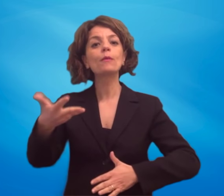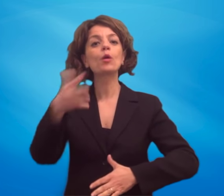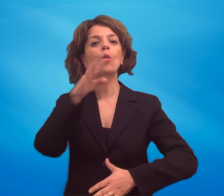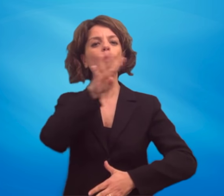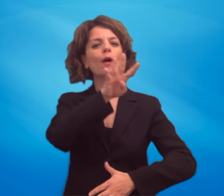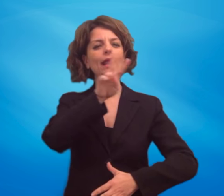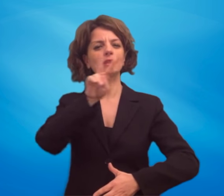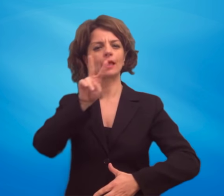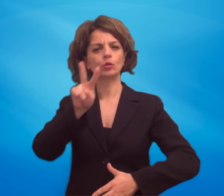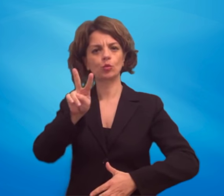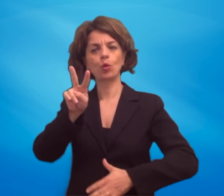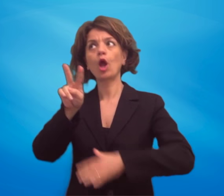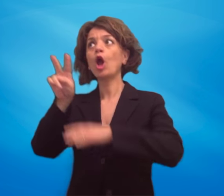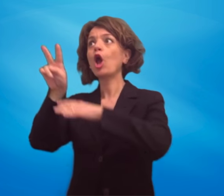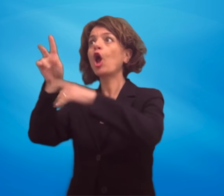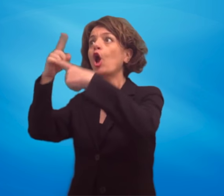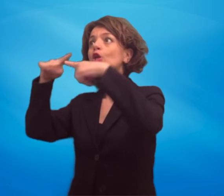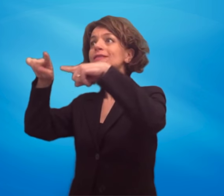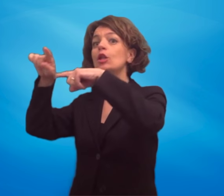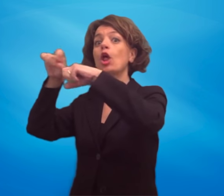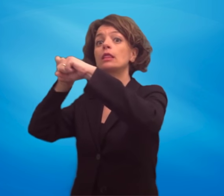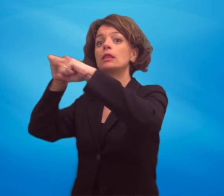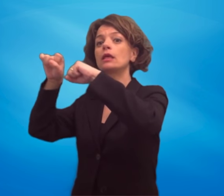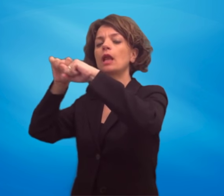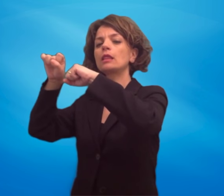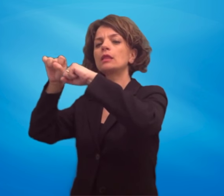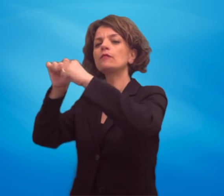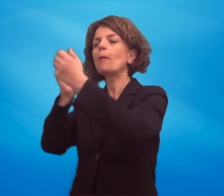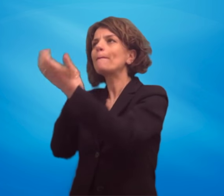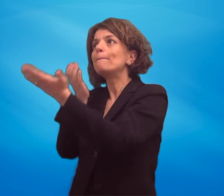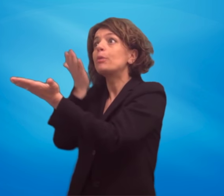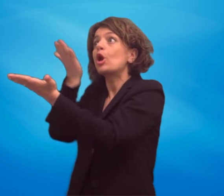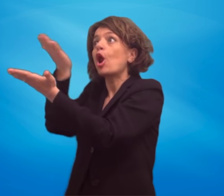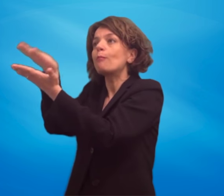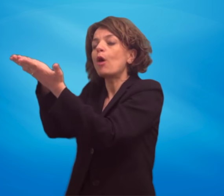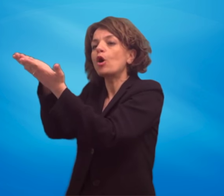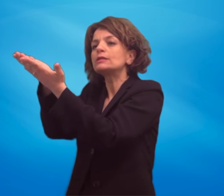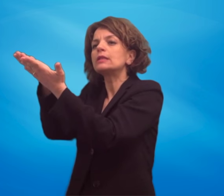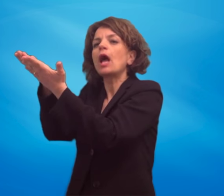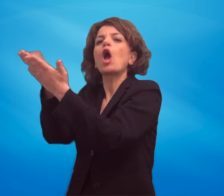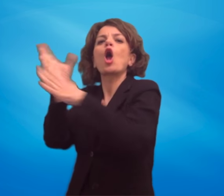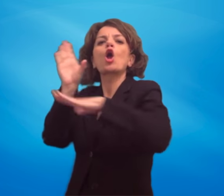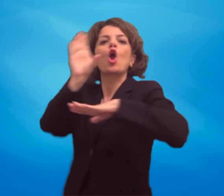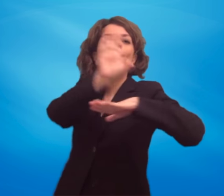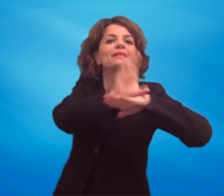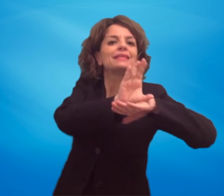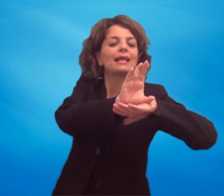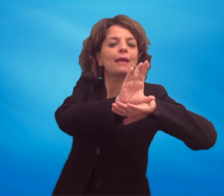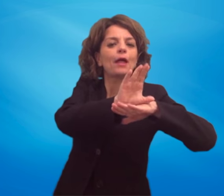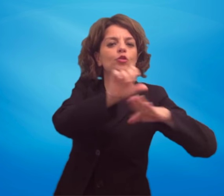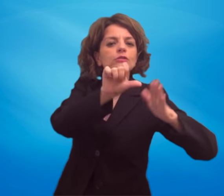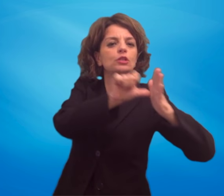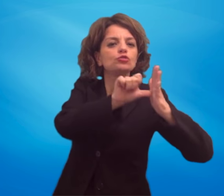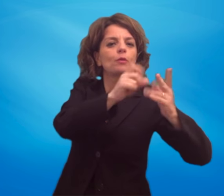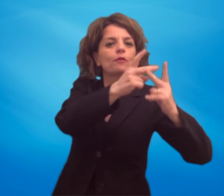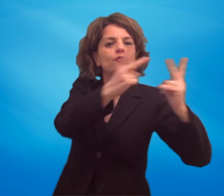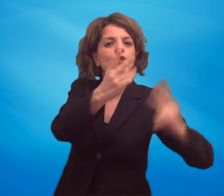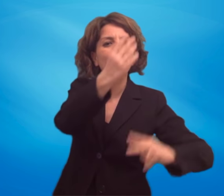Consiglio direttivo il commissariamento straordinario della sezione provinciale ENS di Foggia con la seguente